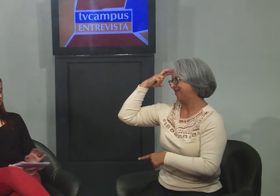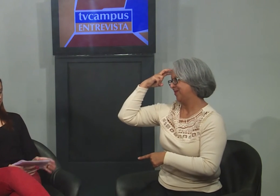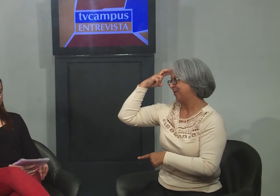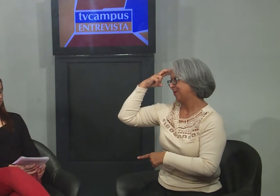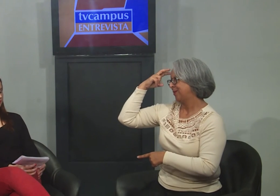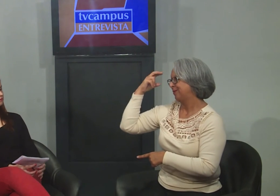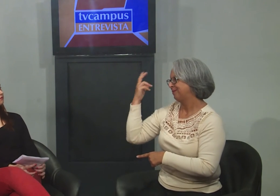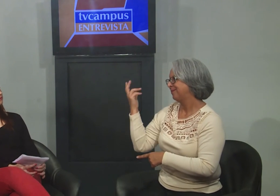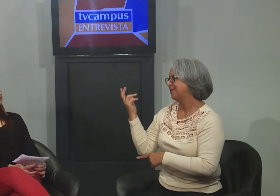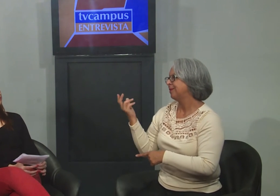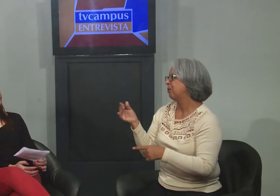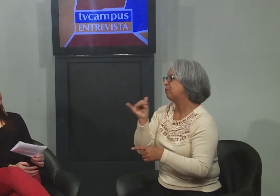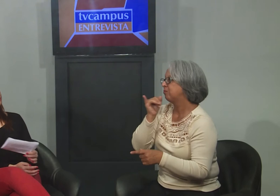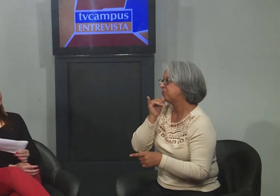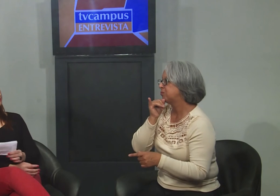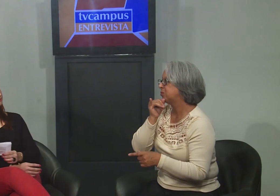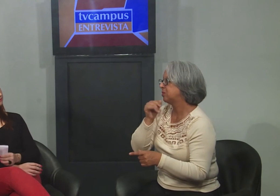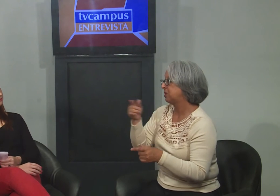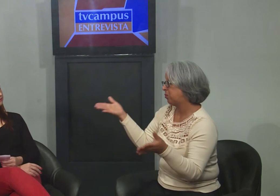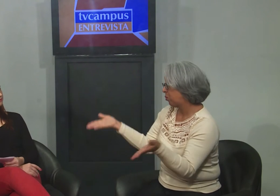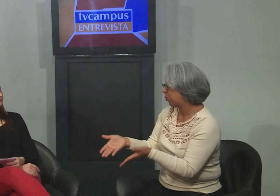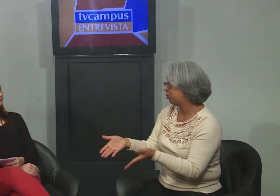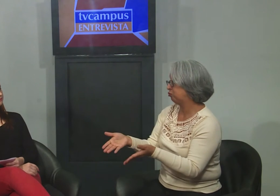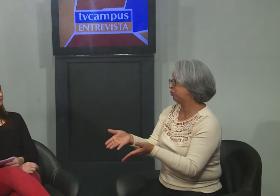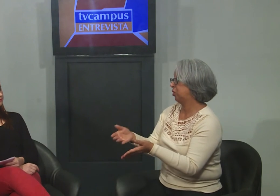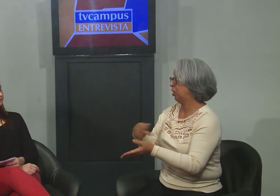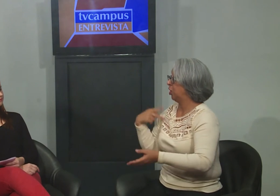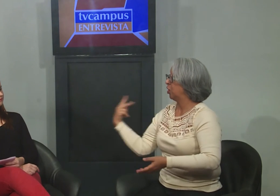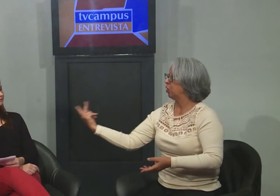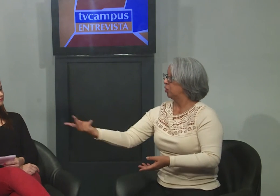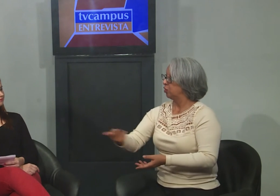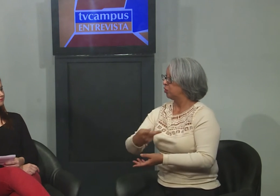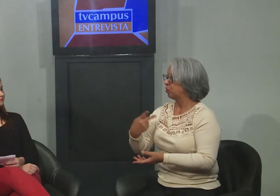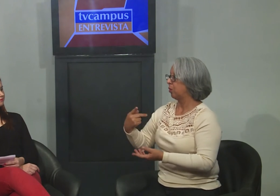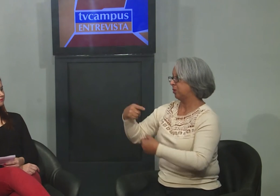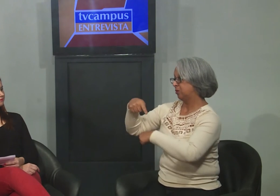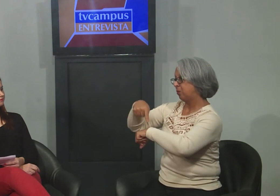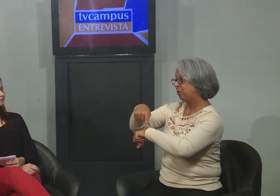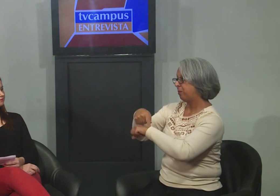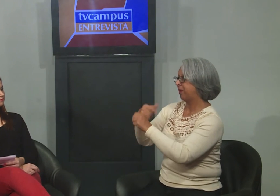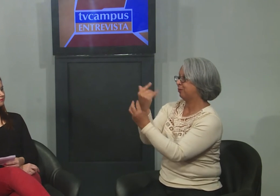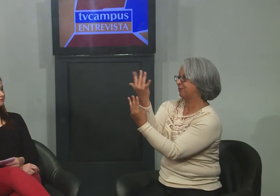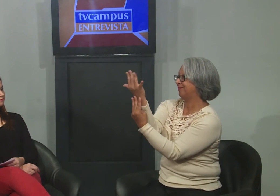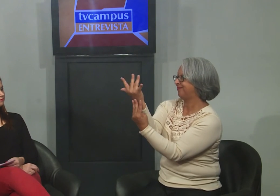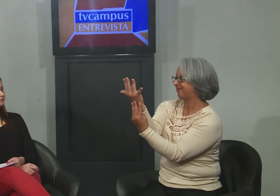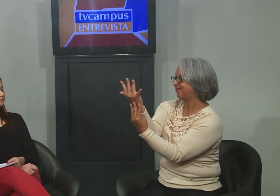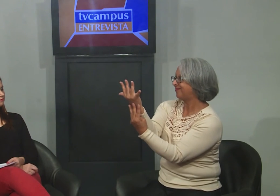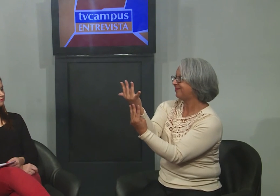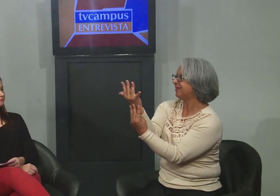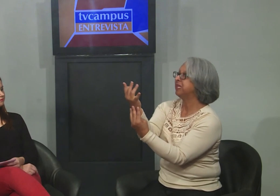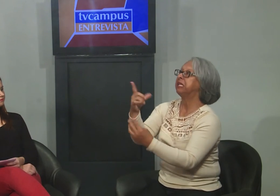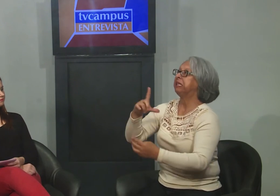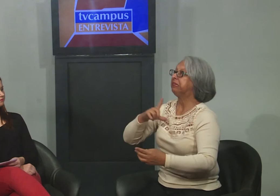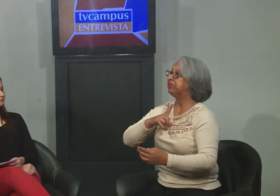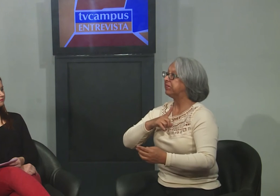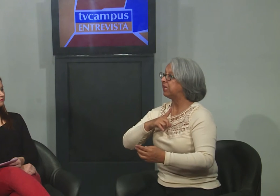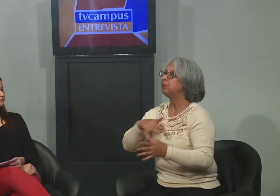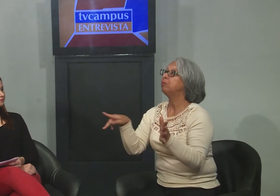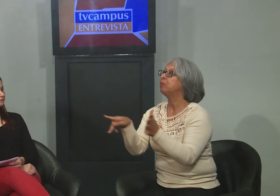trabalha, está envolvida com a cultura. Então, hoje, por exemplo, nesse momento aqui na Universidade Federal de Santa Maria,